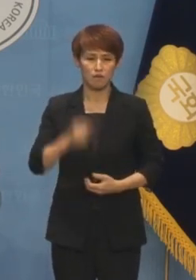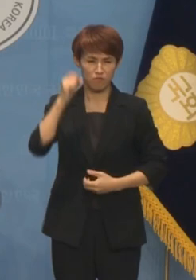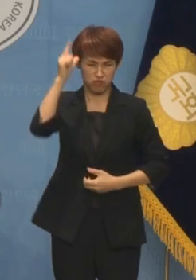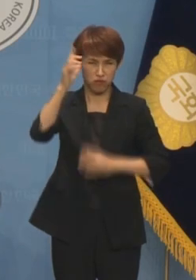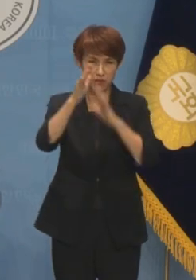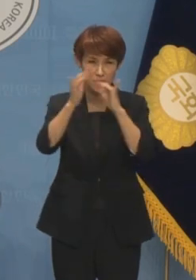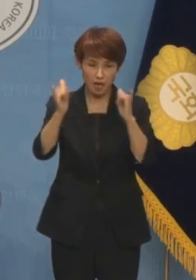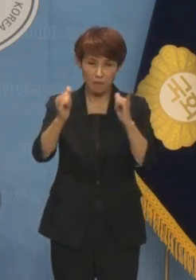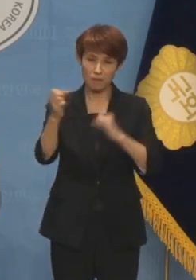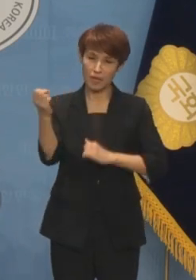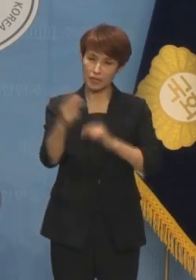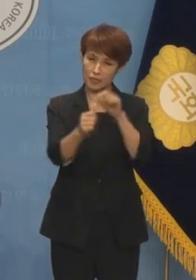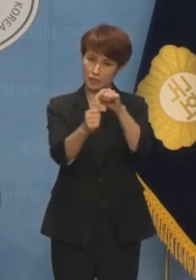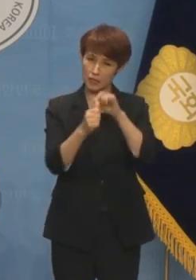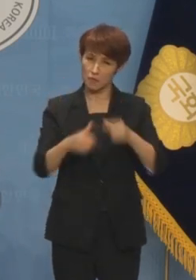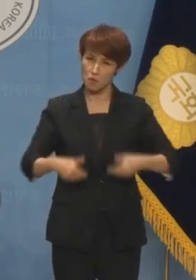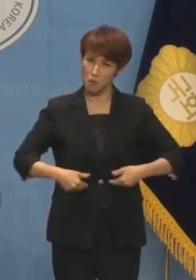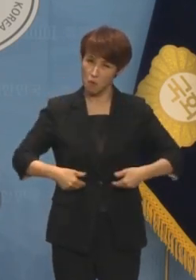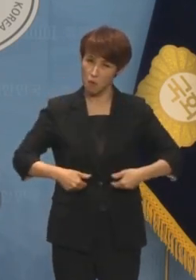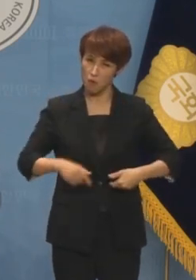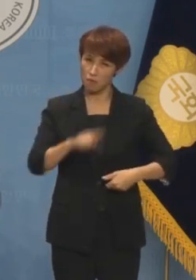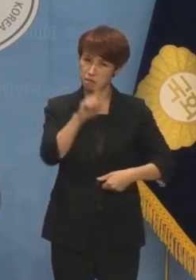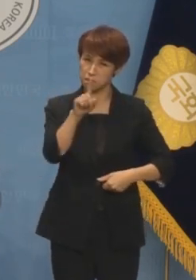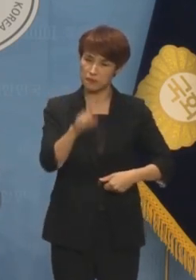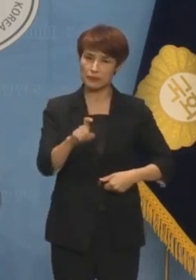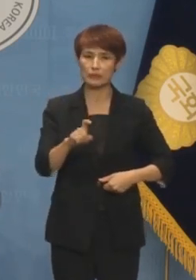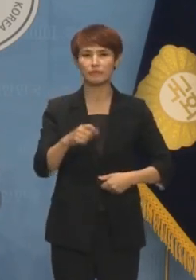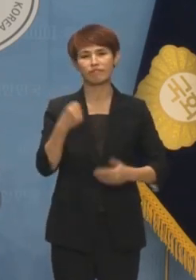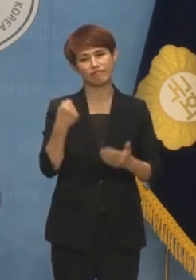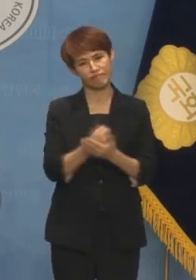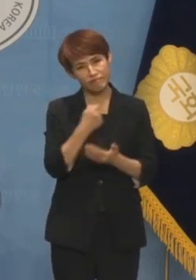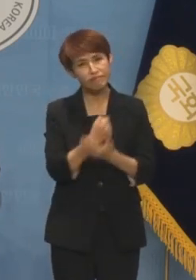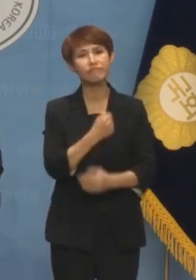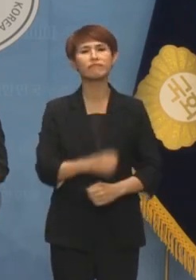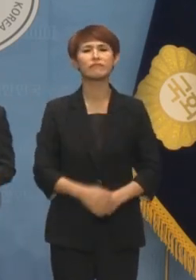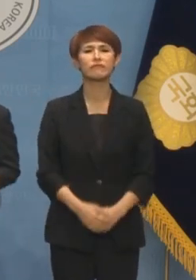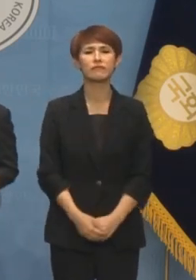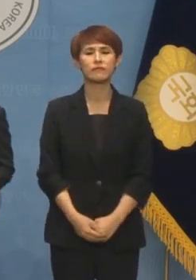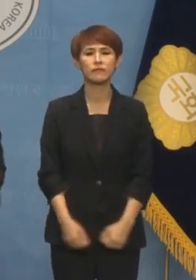재활용해야 하는 처지라면 참 딱해 보입니다